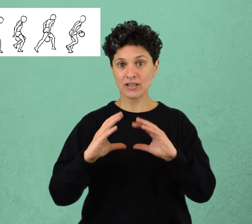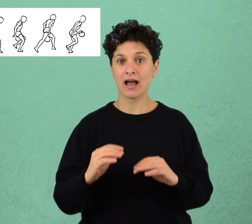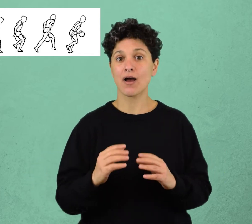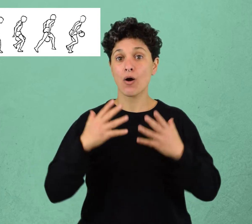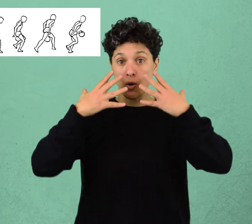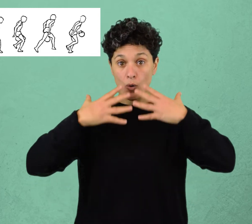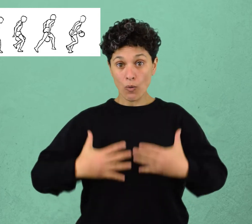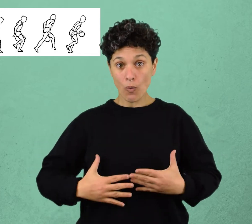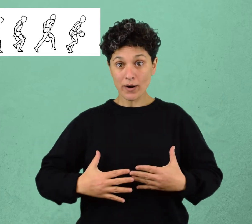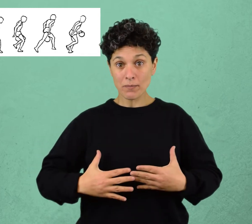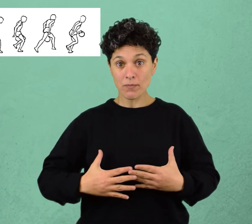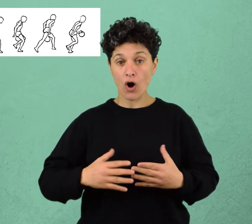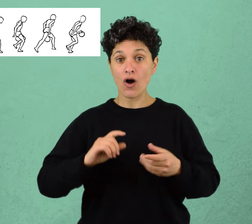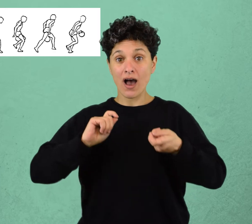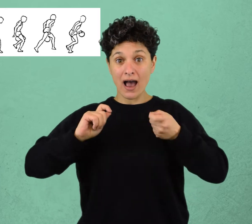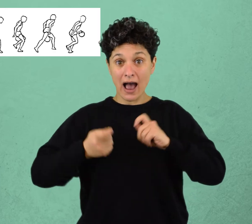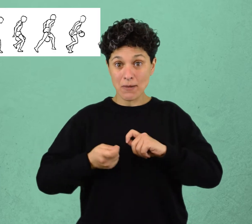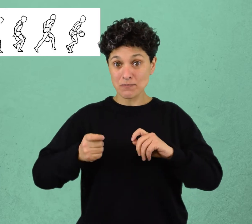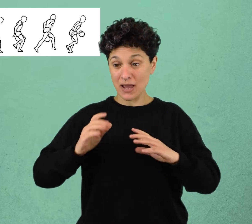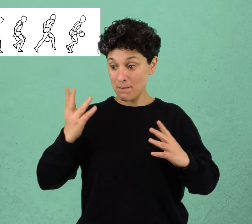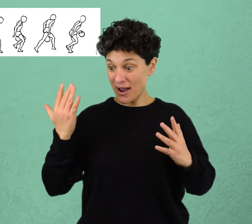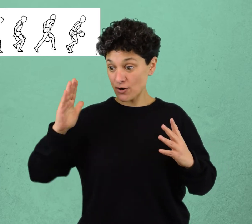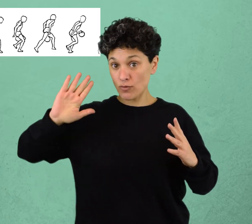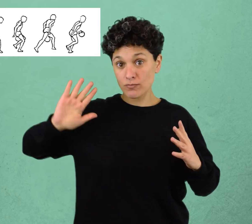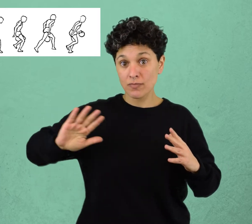objeto de proteger más la pelota.